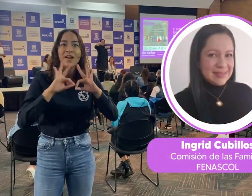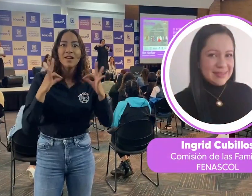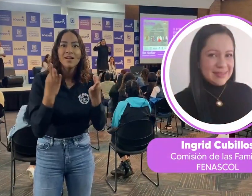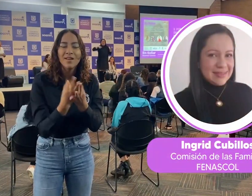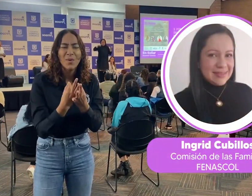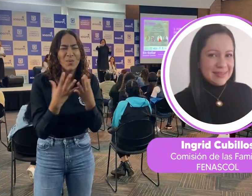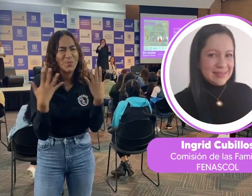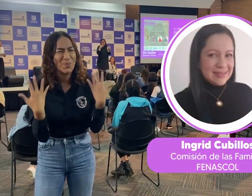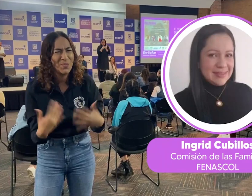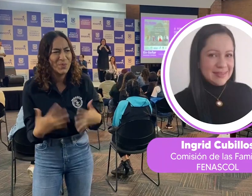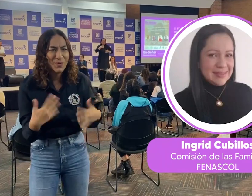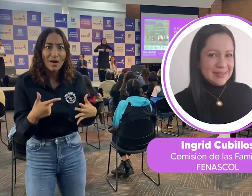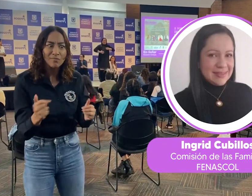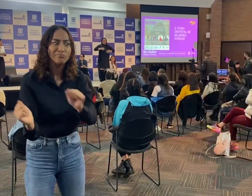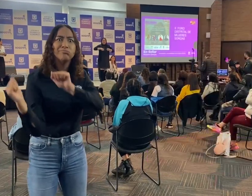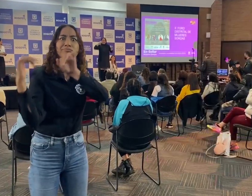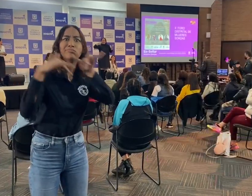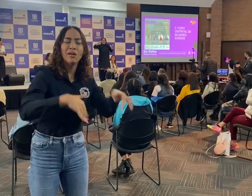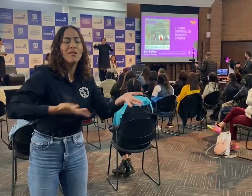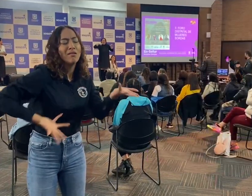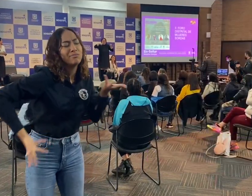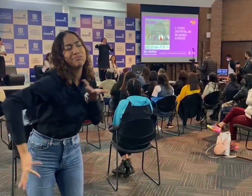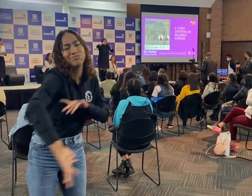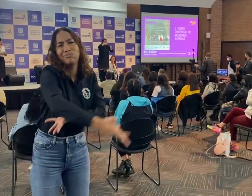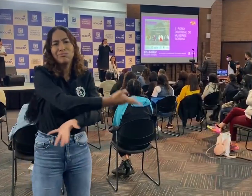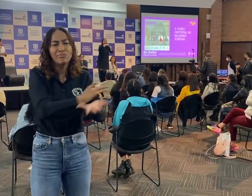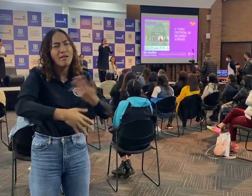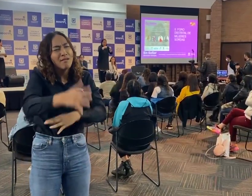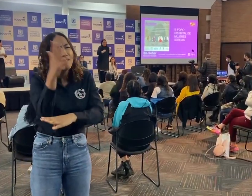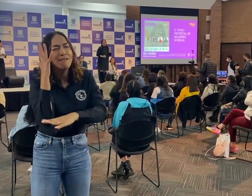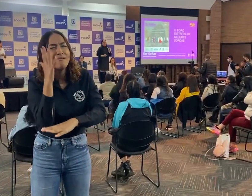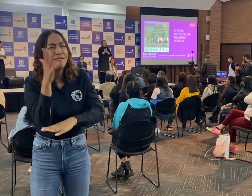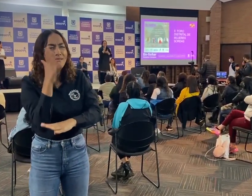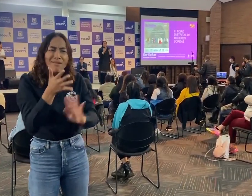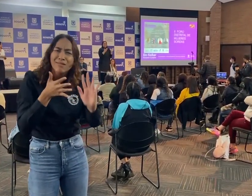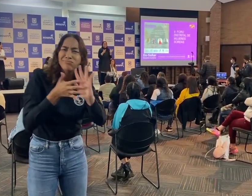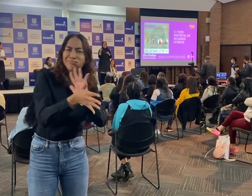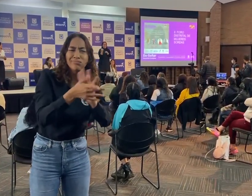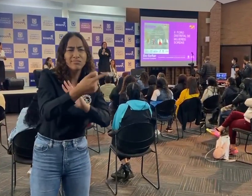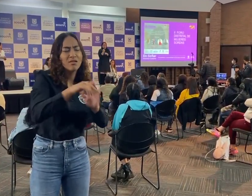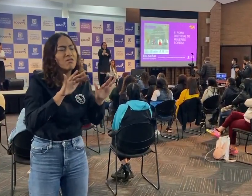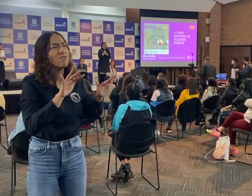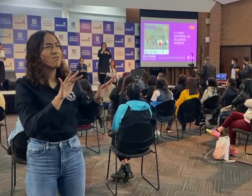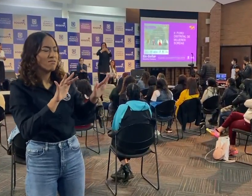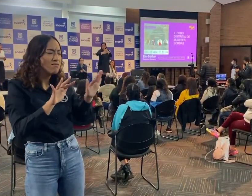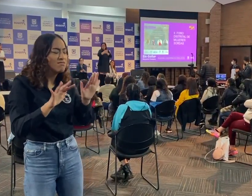participación de la Comisión de las Familias. Un conversatorio para abordar temas tales como